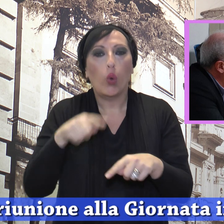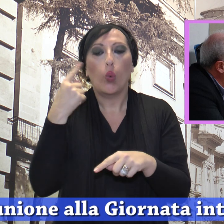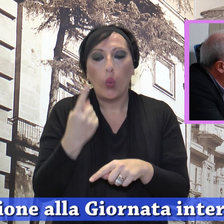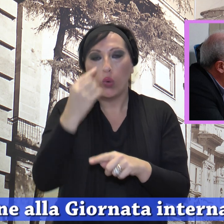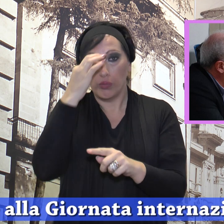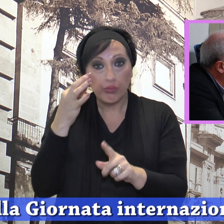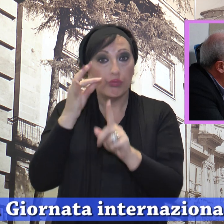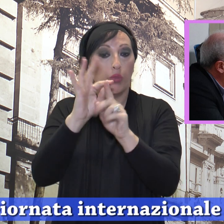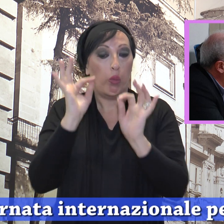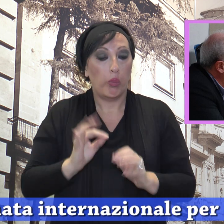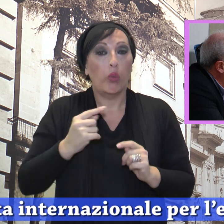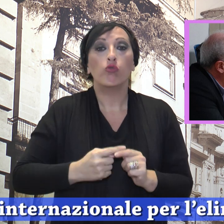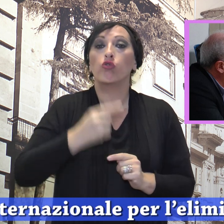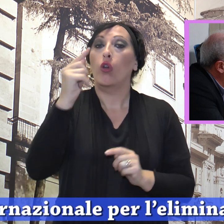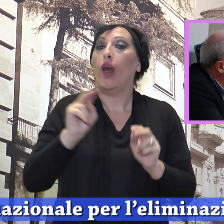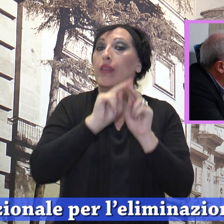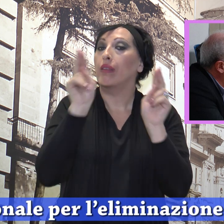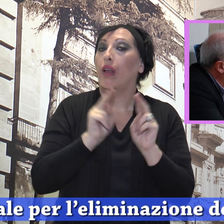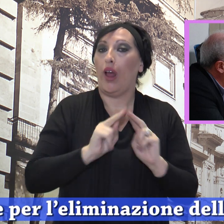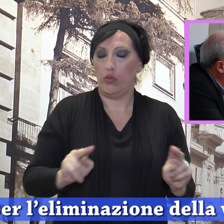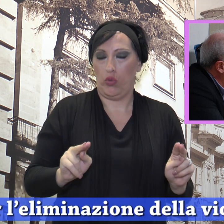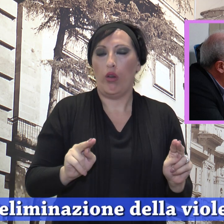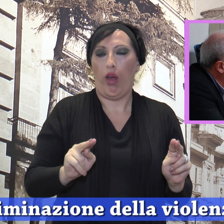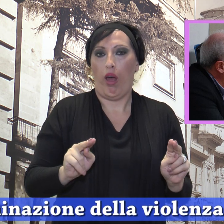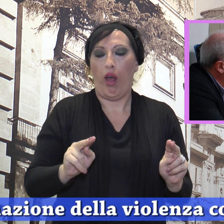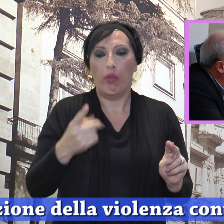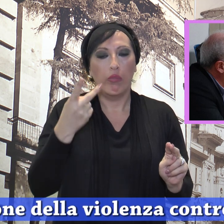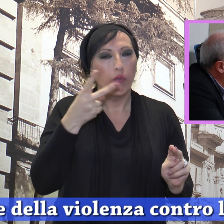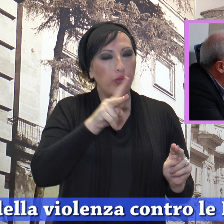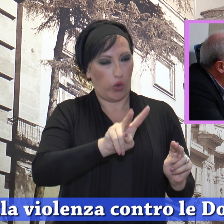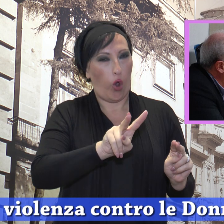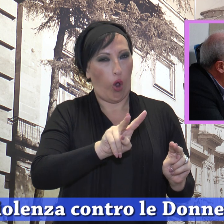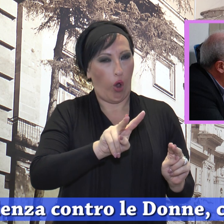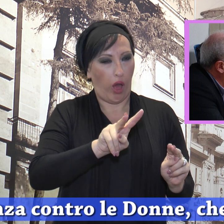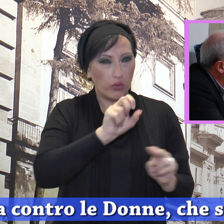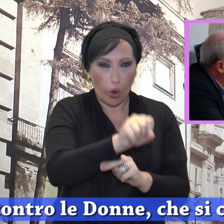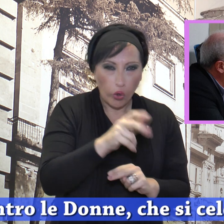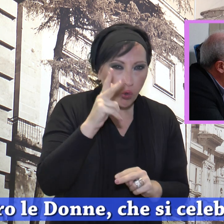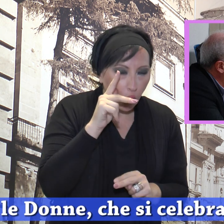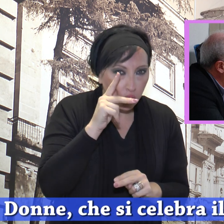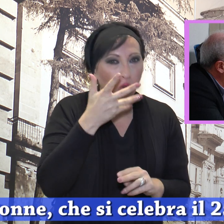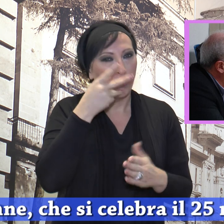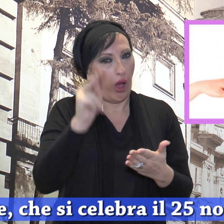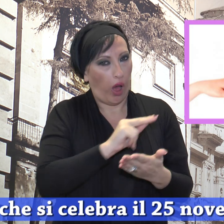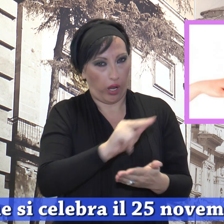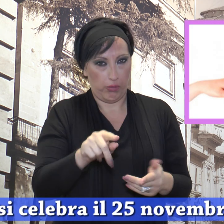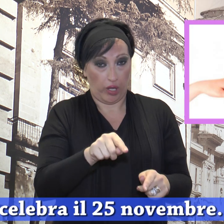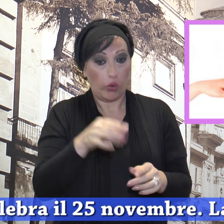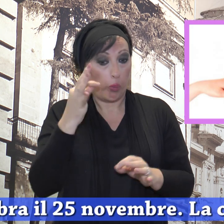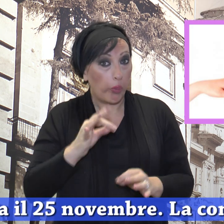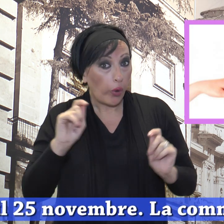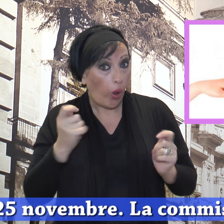giornata internazionale per l'eliminazione della violenza contro le donne che si celebra il 25